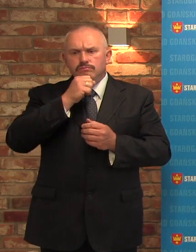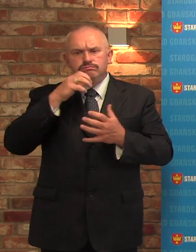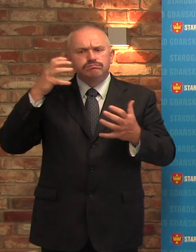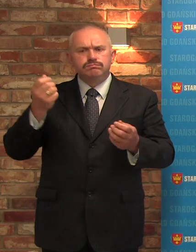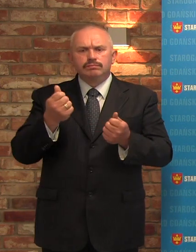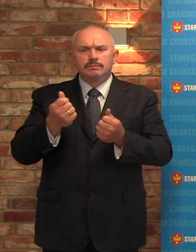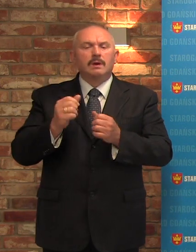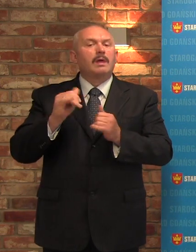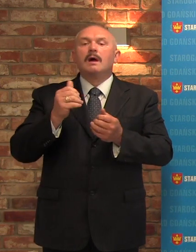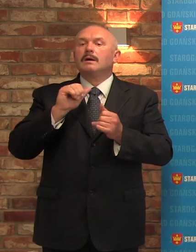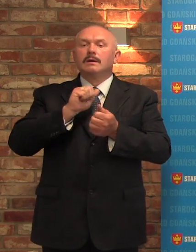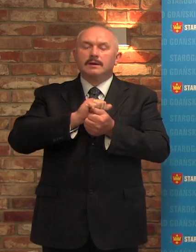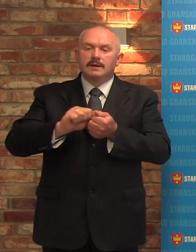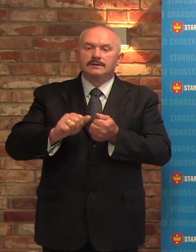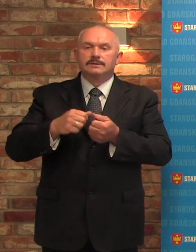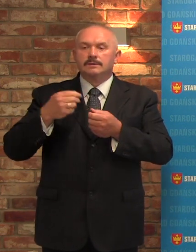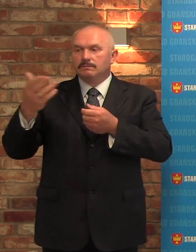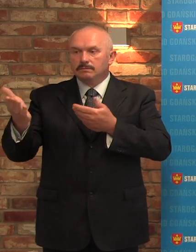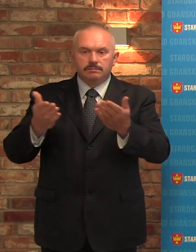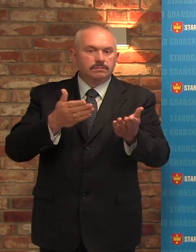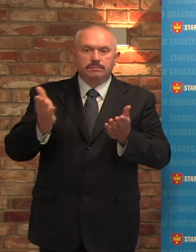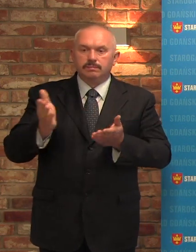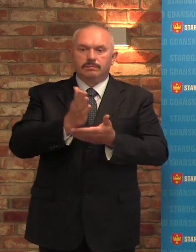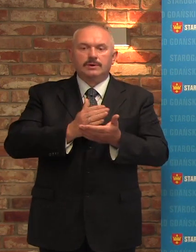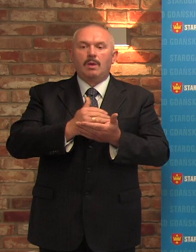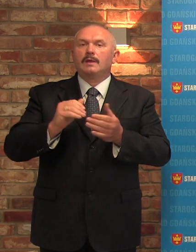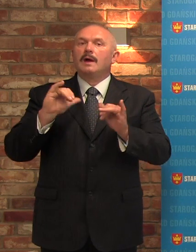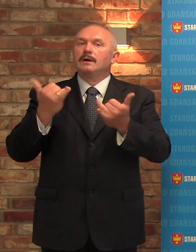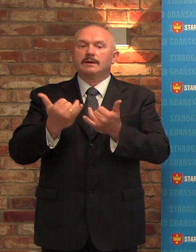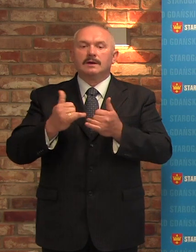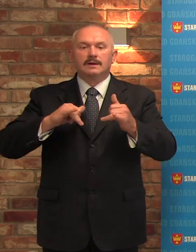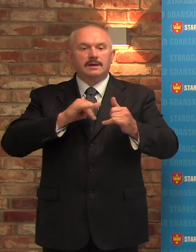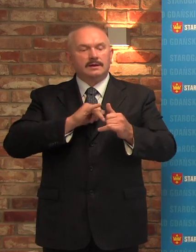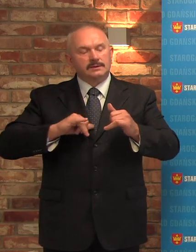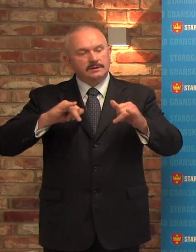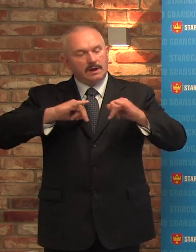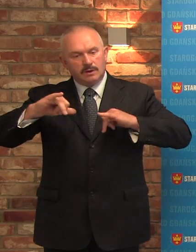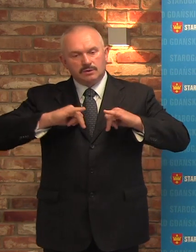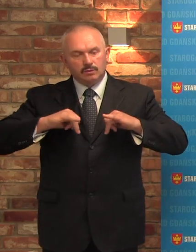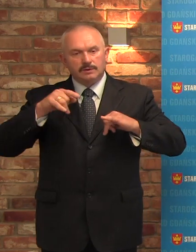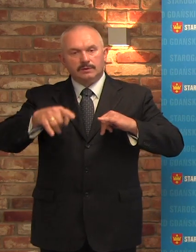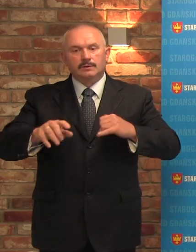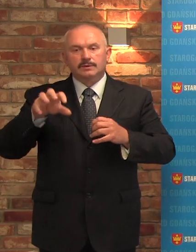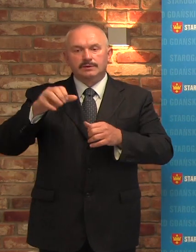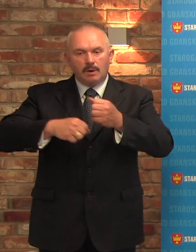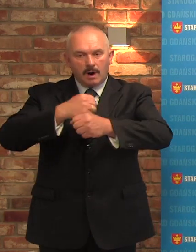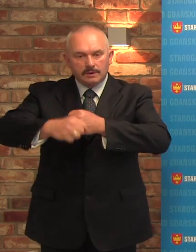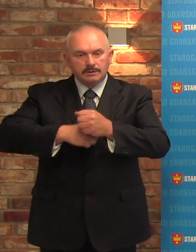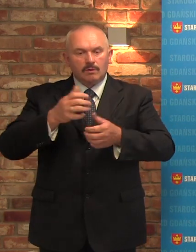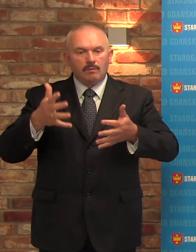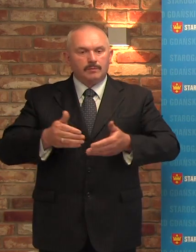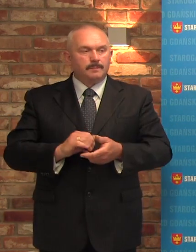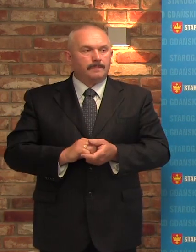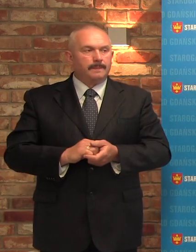jest rozdysponowana przez zarząd działaczy klubu? I tutaj wracam znowu do